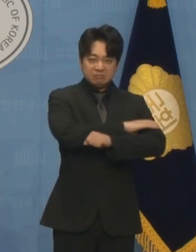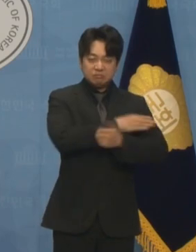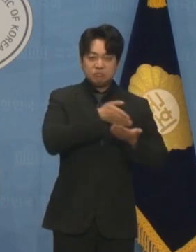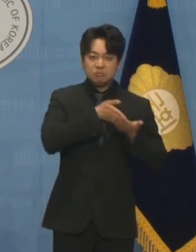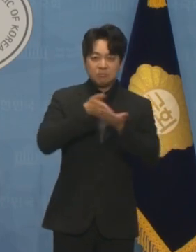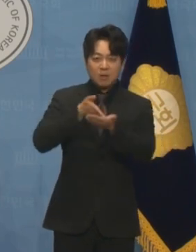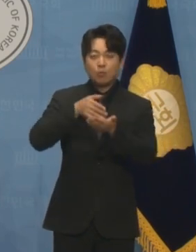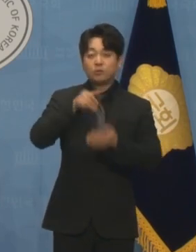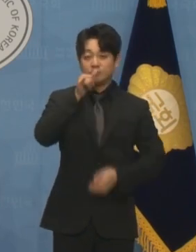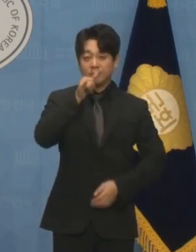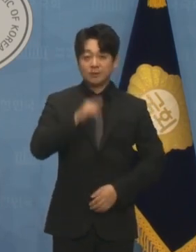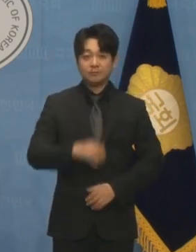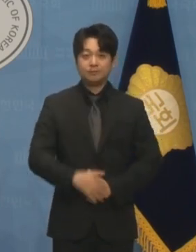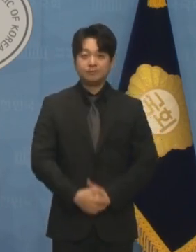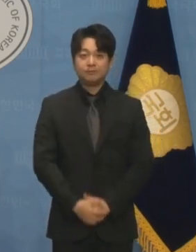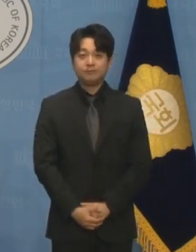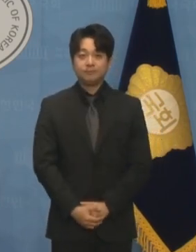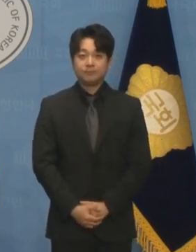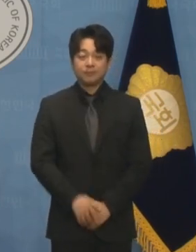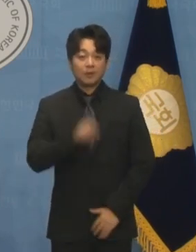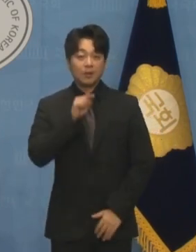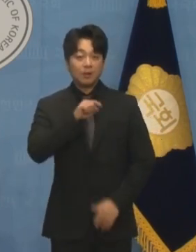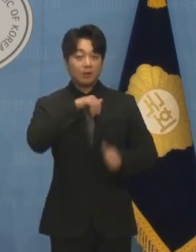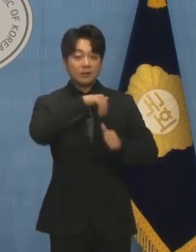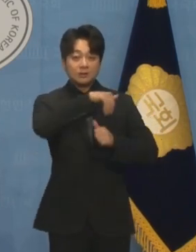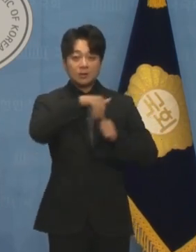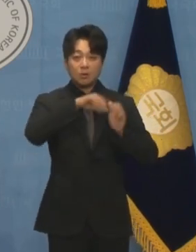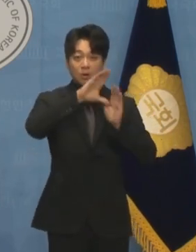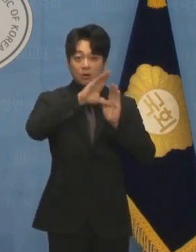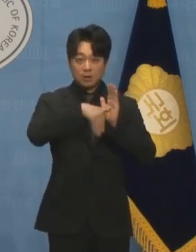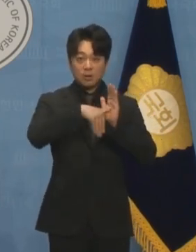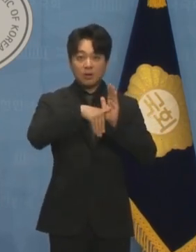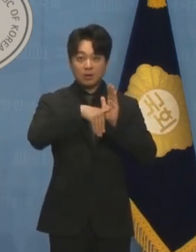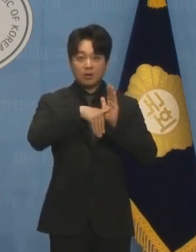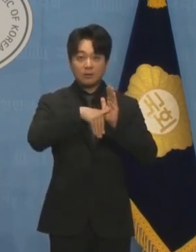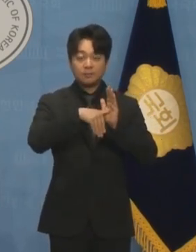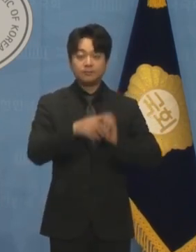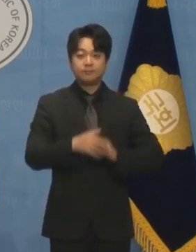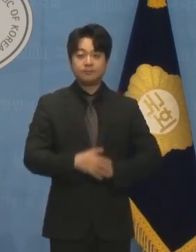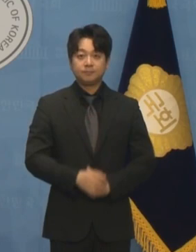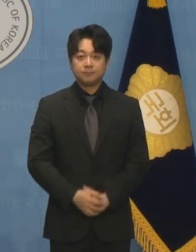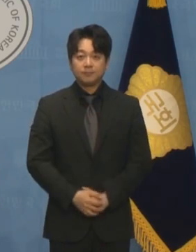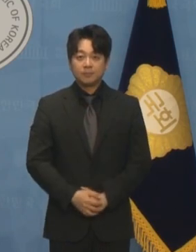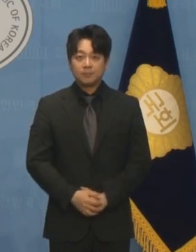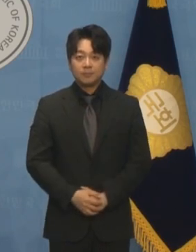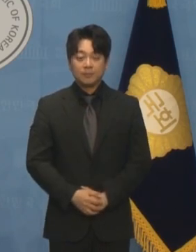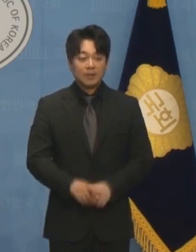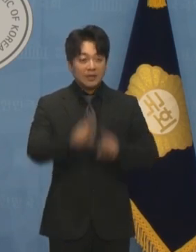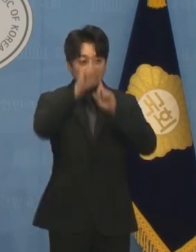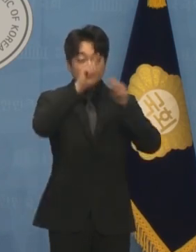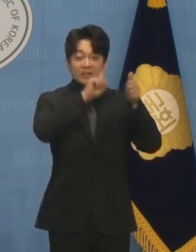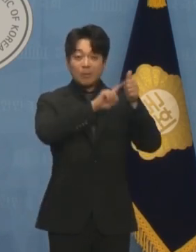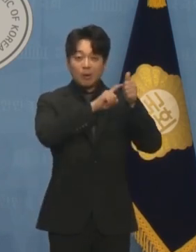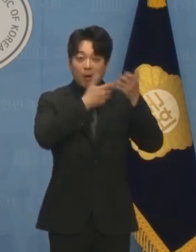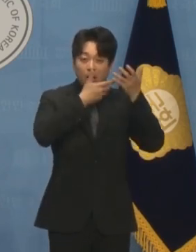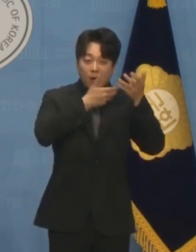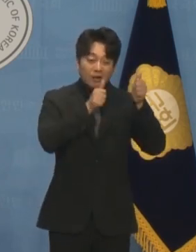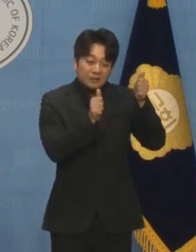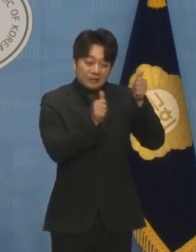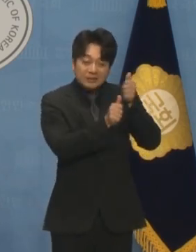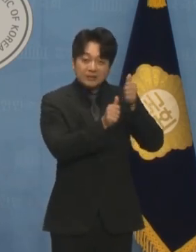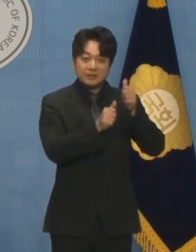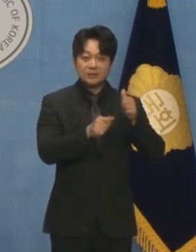이런 상황에서 강성 일변도의 국회의장이 나온다면 국민이